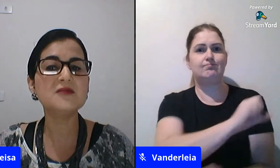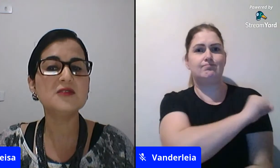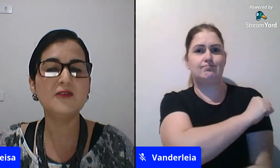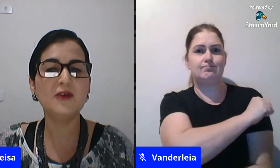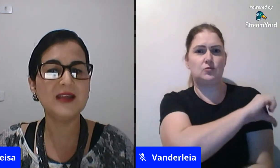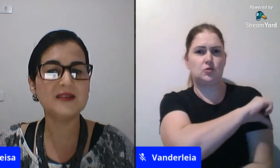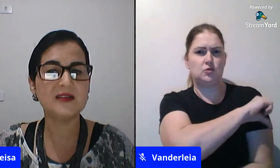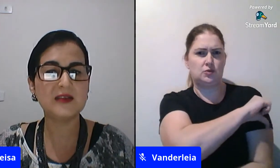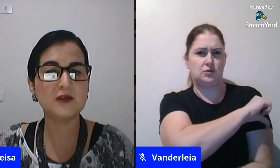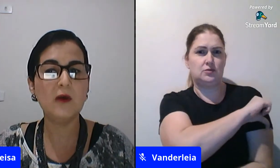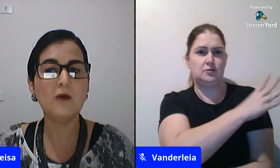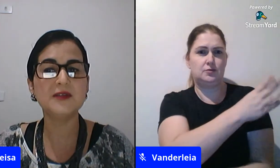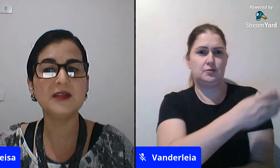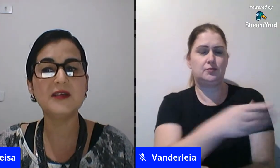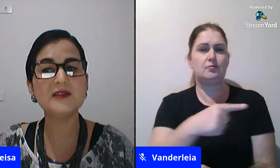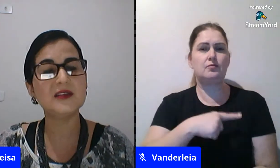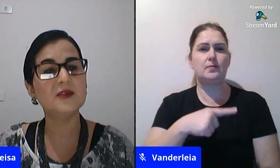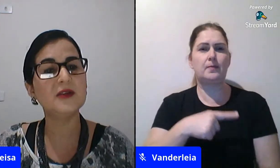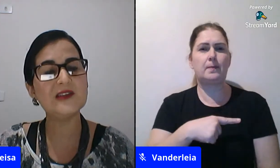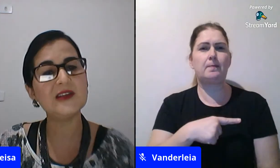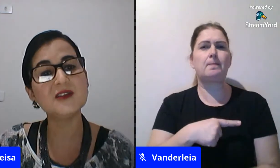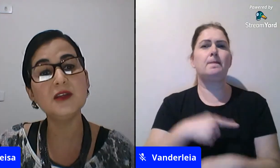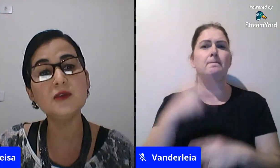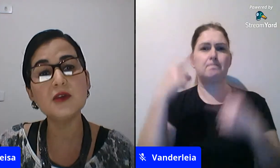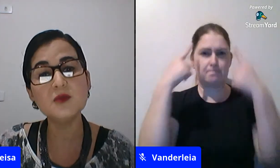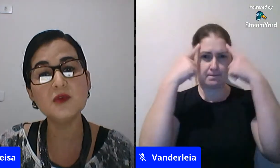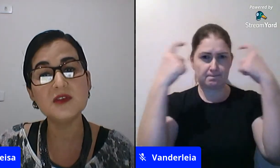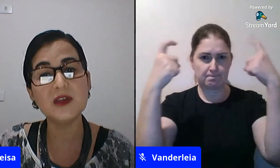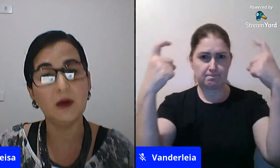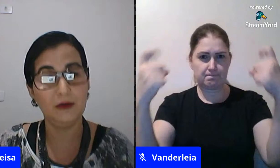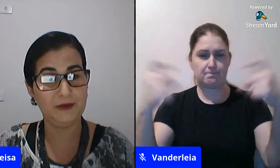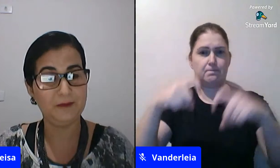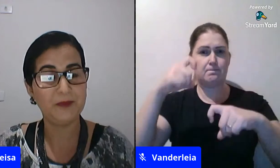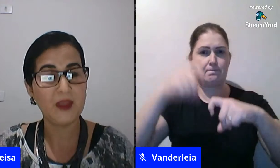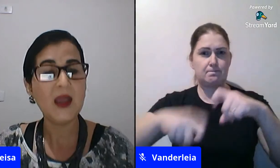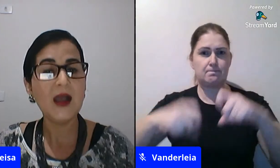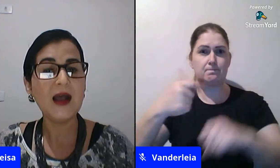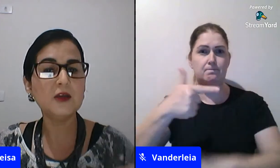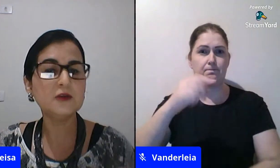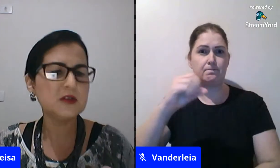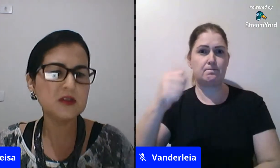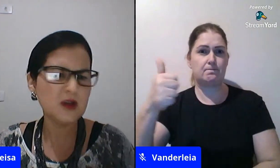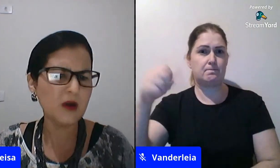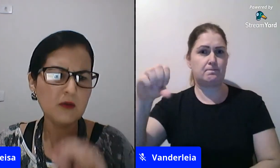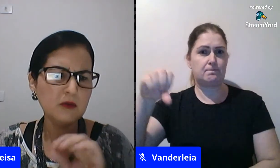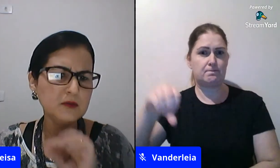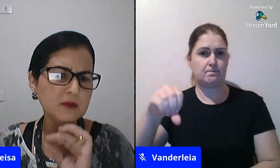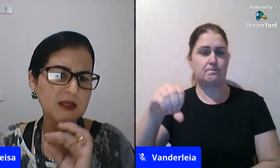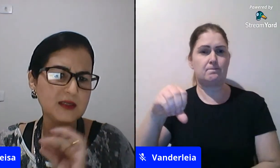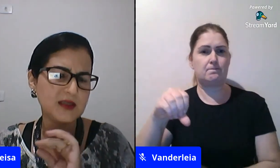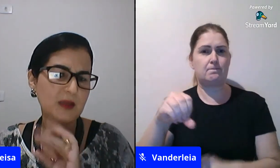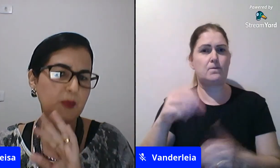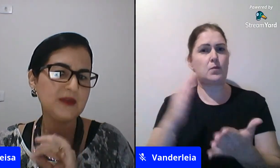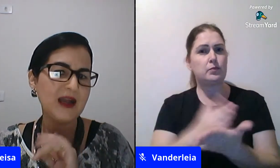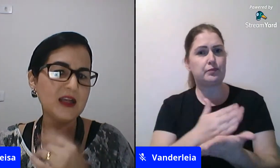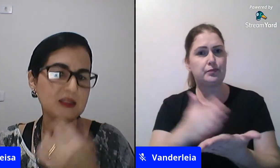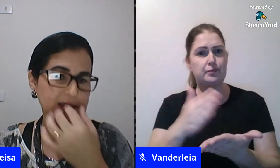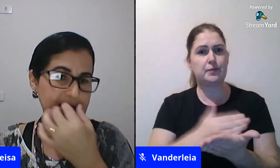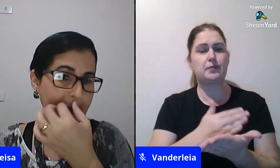mil casos de violência sexual contra crianças e adolescentes em 2019. Aqui eu trouxe só algumas